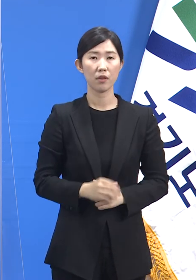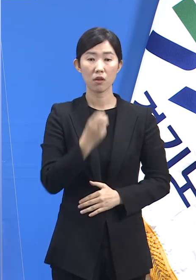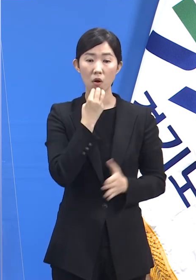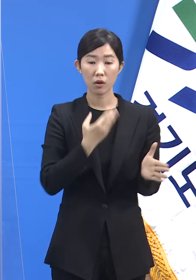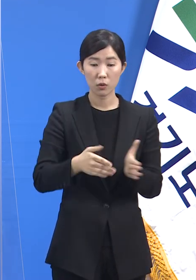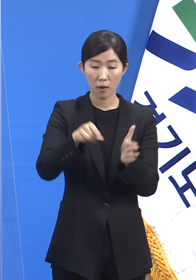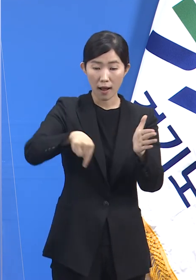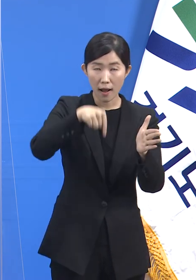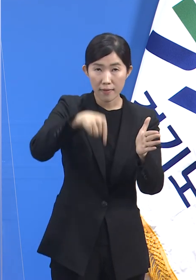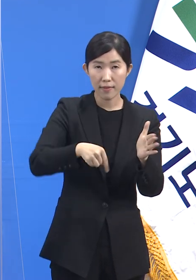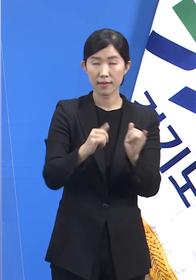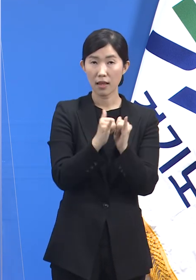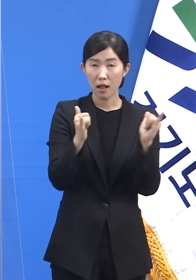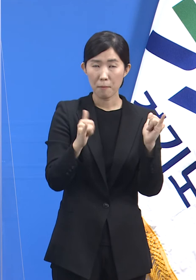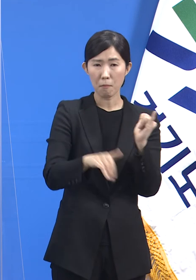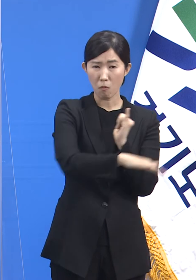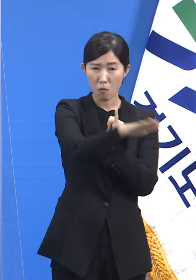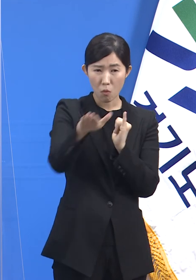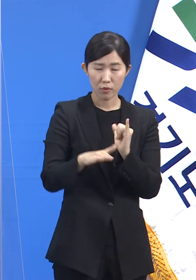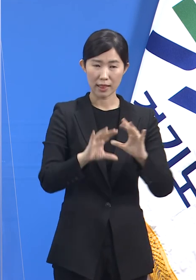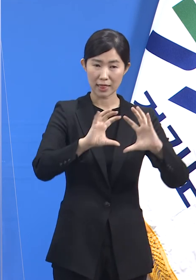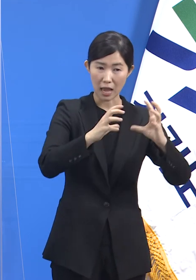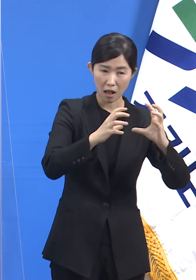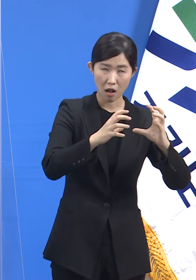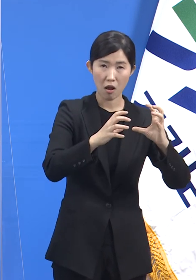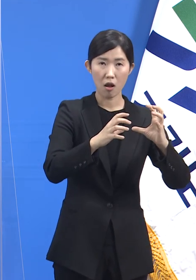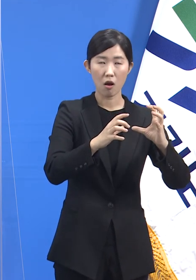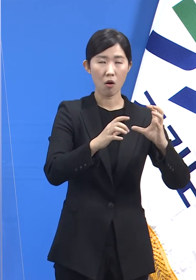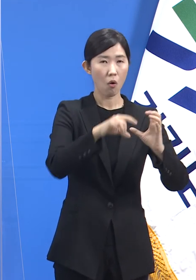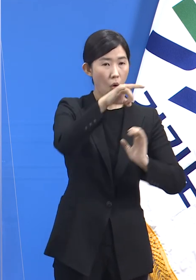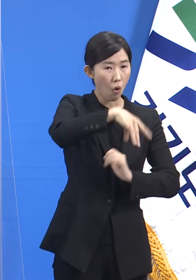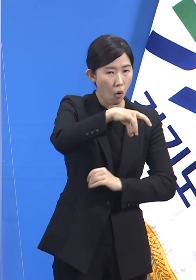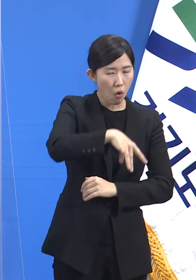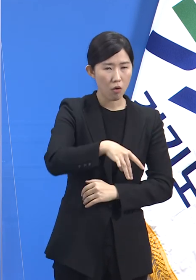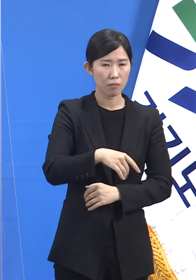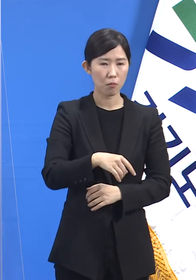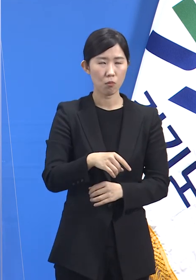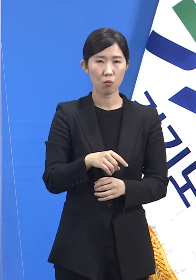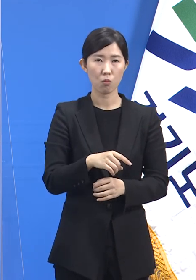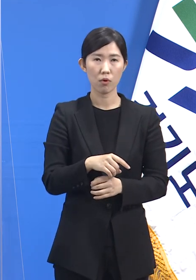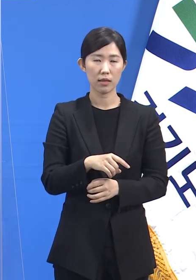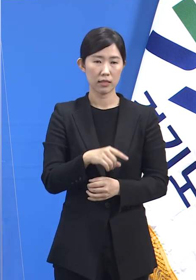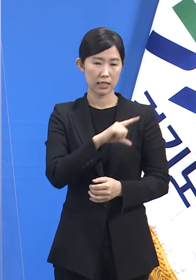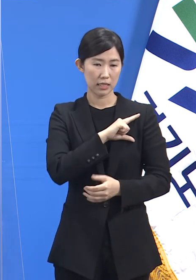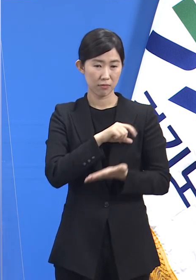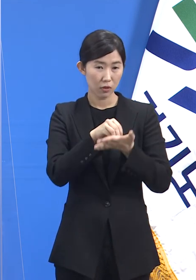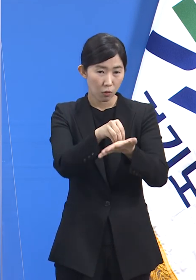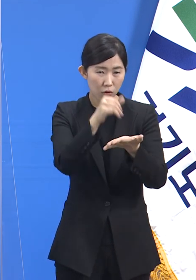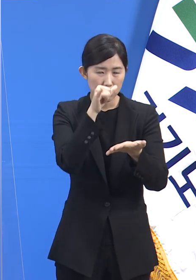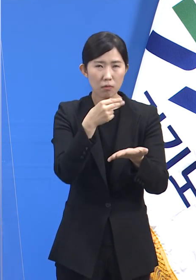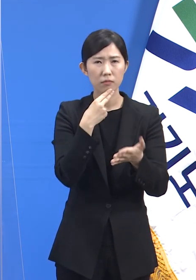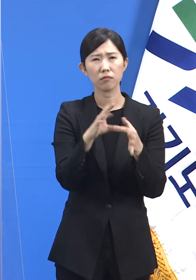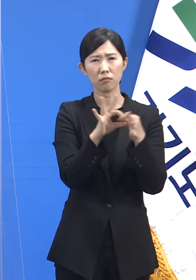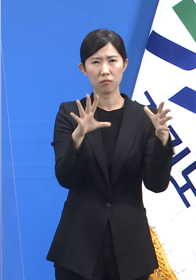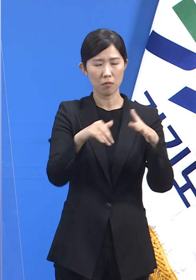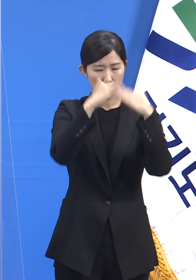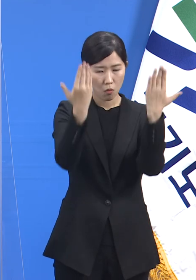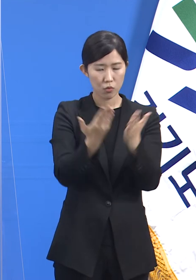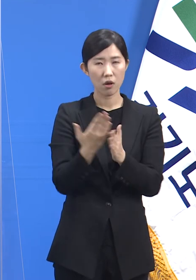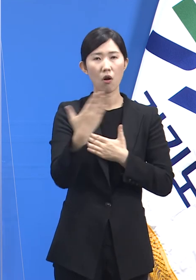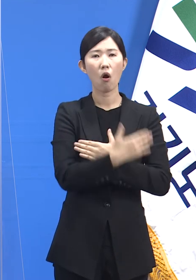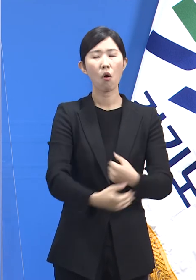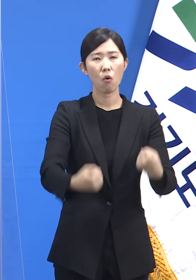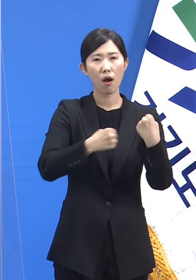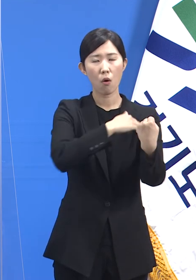사람들은 국적과 등록 여부를 떠나 건강권을 보호받아야 합니다. 행정명령 기간은